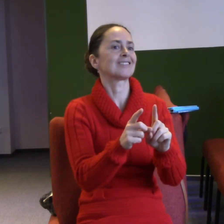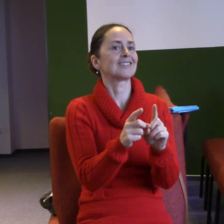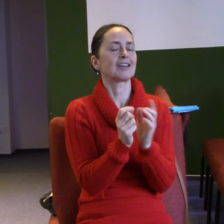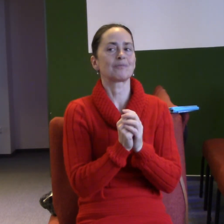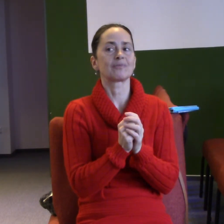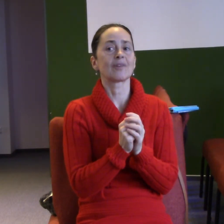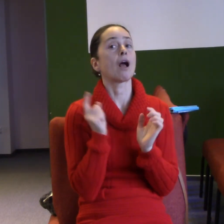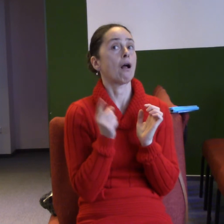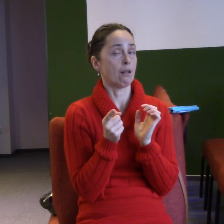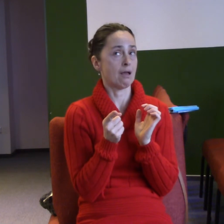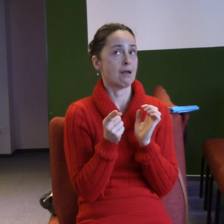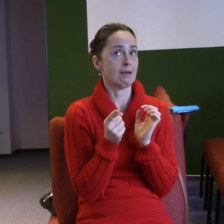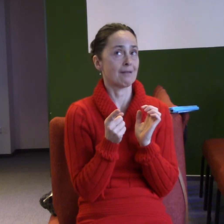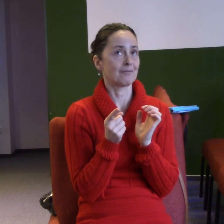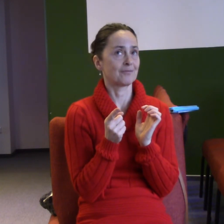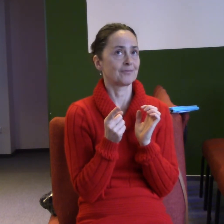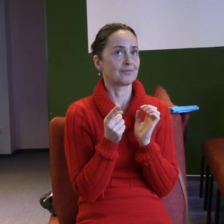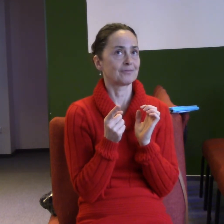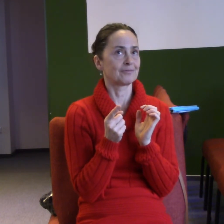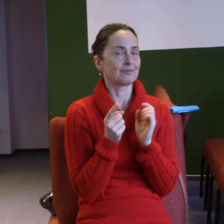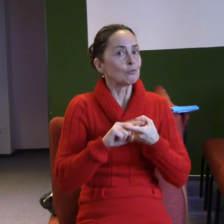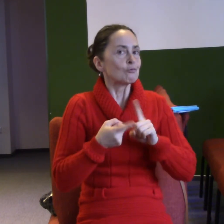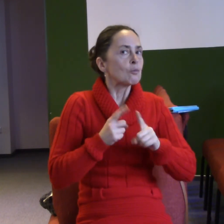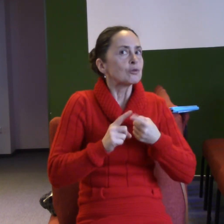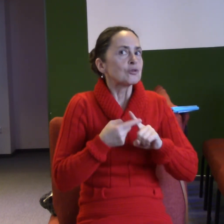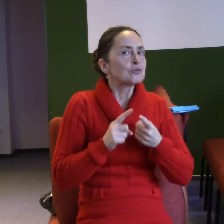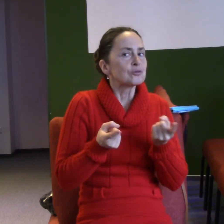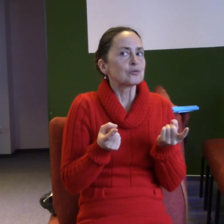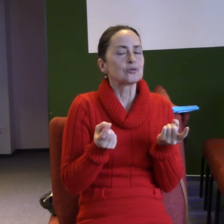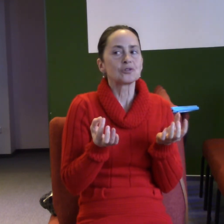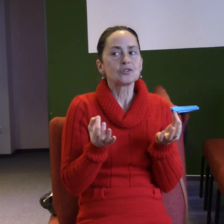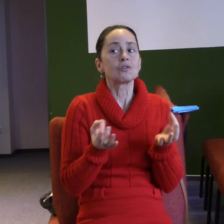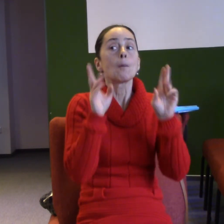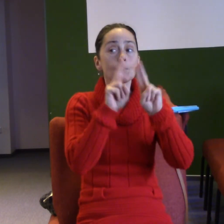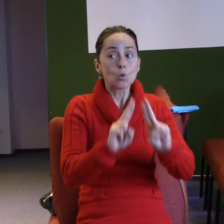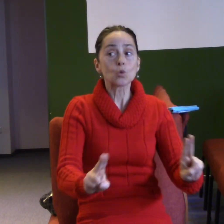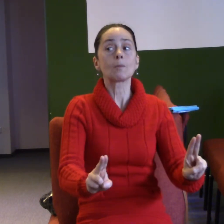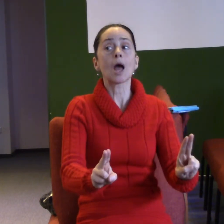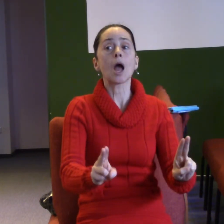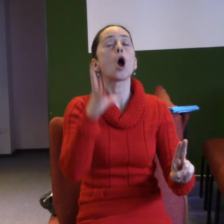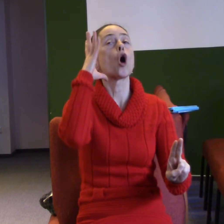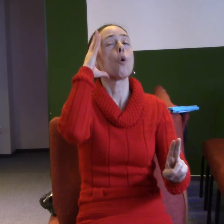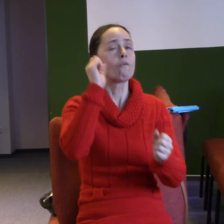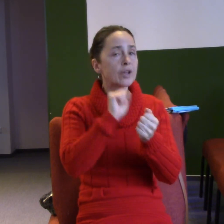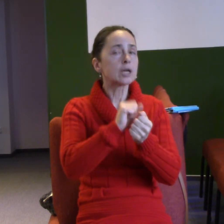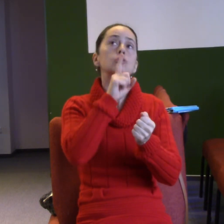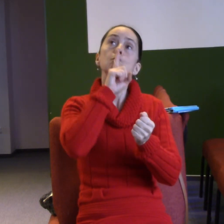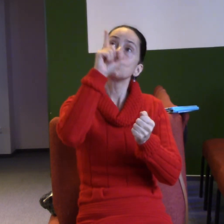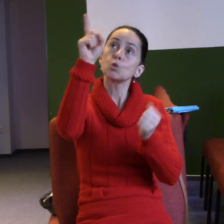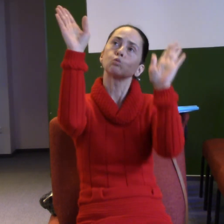tom zrušující, je, že my můžeme uvěřit teda té jednoduché pravdě, že Pán Bůh se rozhodl, že bude v